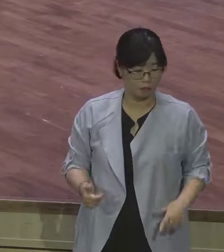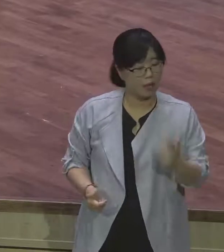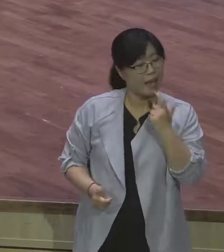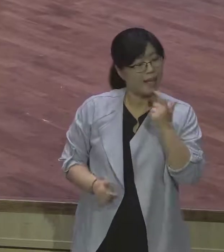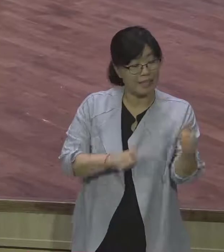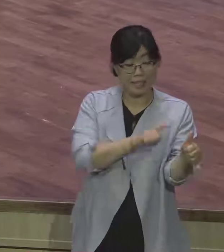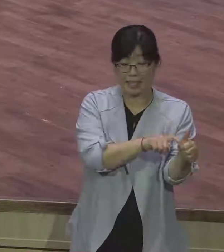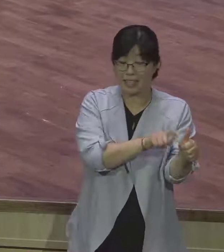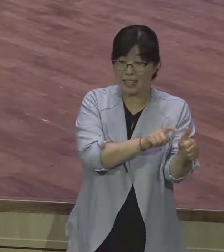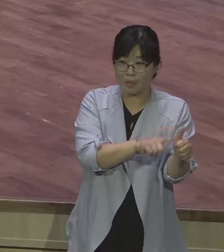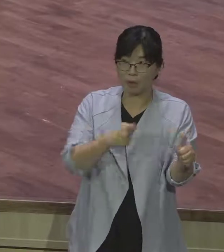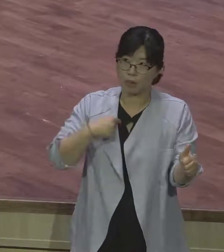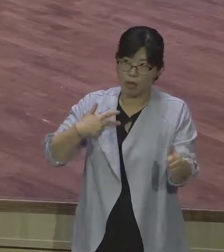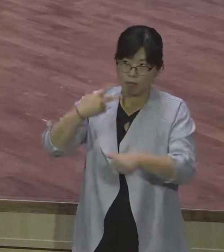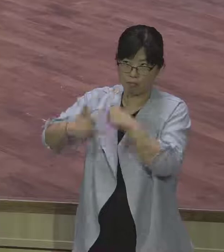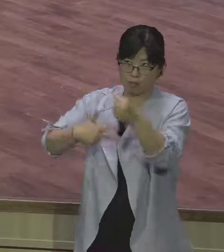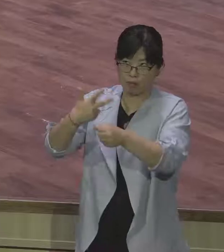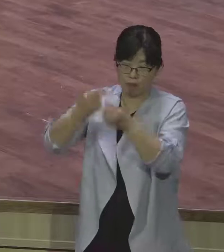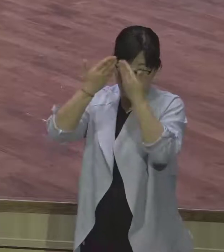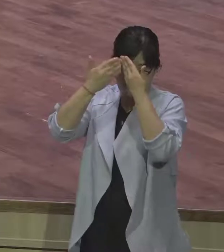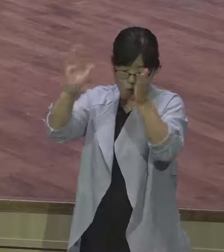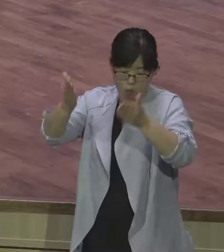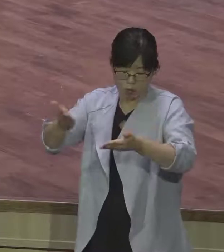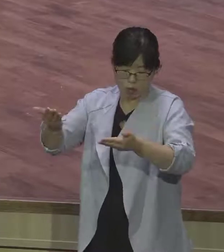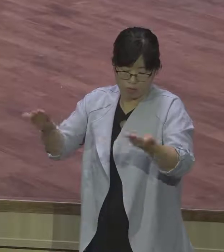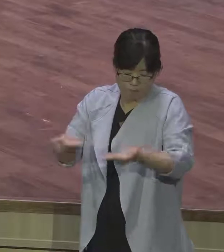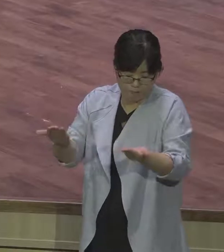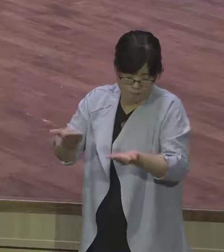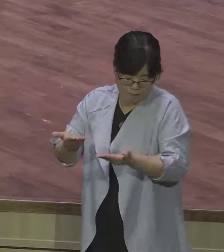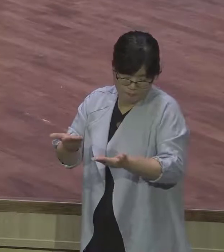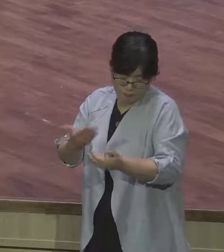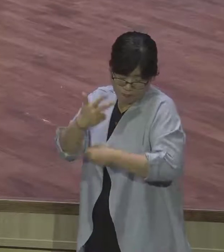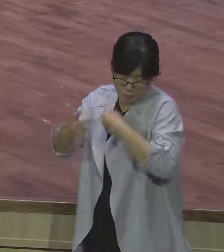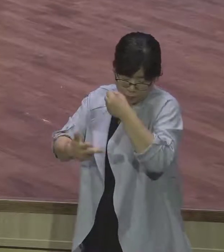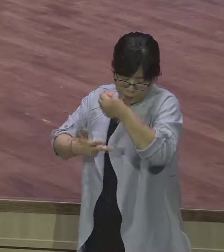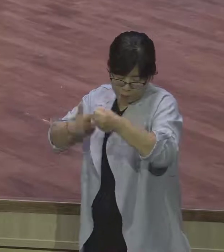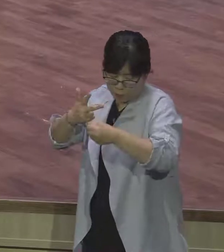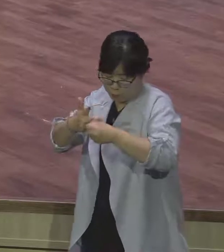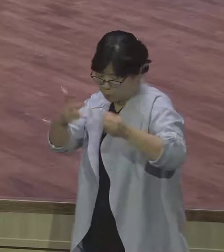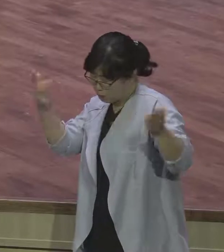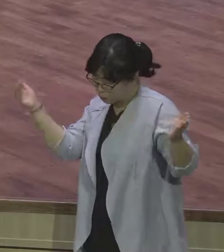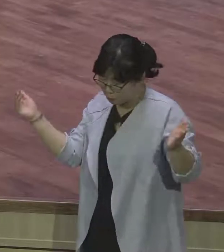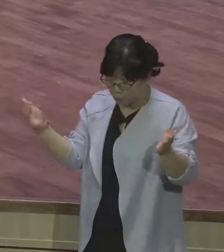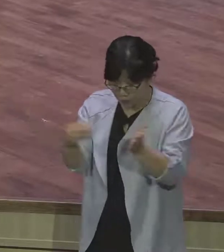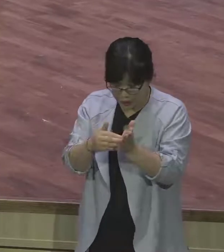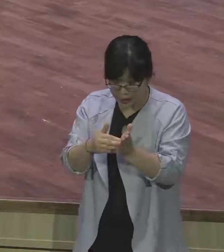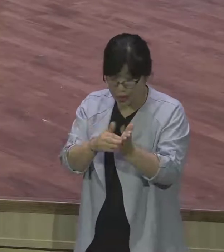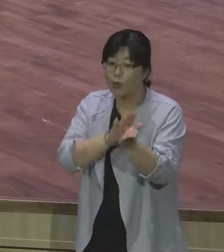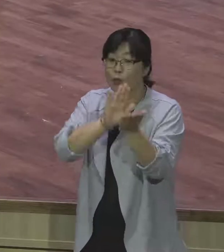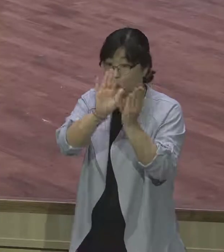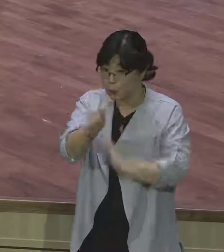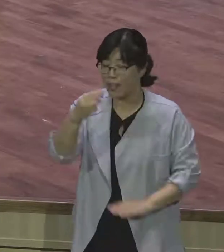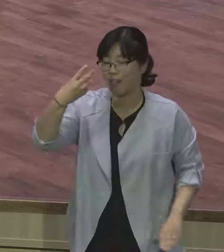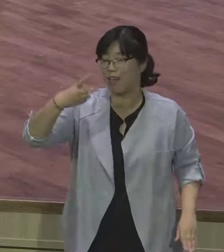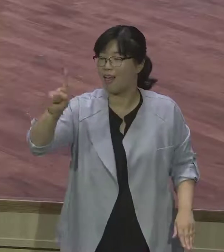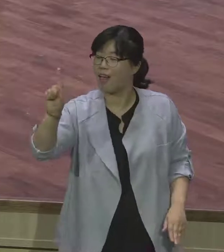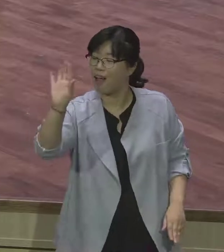들어가겠나이다. 야곱이 그렇게 기다리던 7년이 드디어 다 됐어요. 라반에게 기한이 되었으니 라엘과